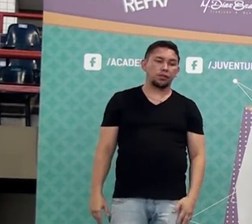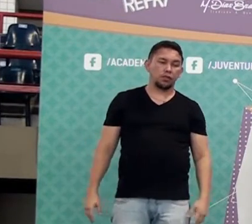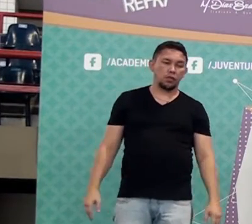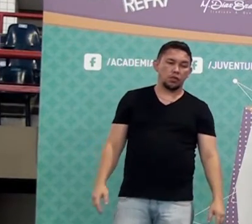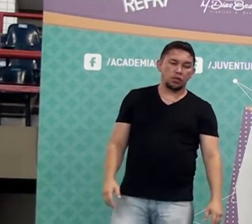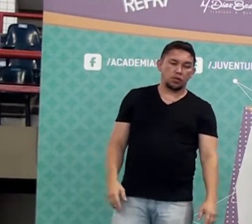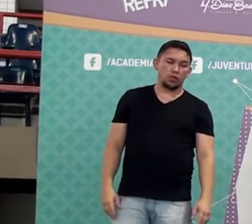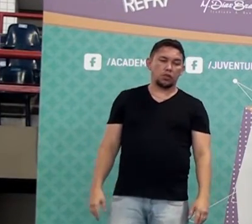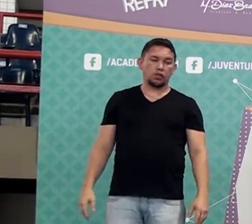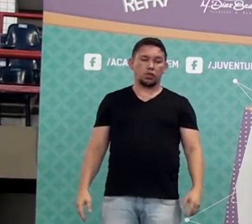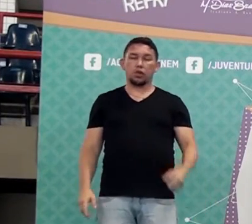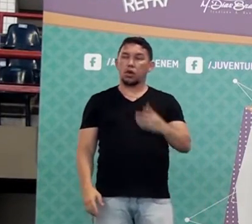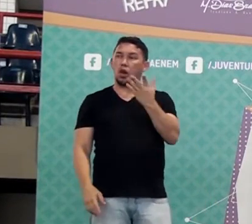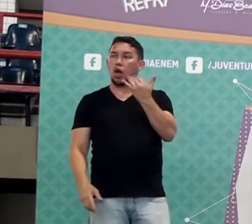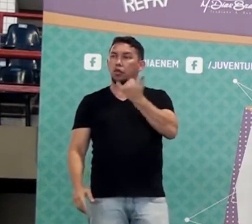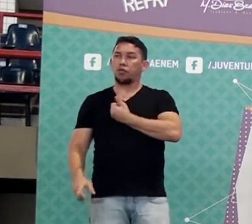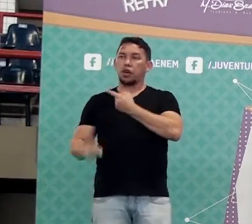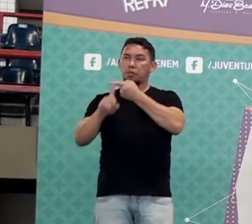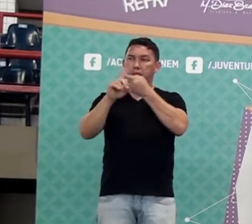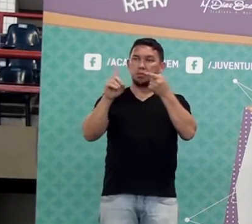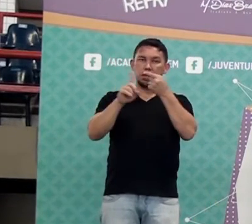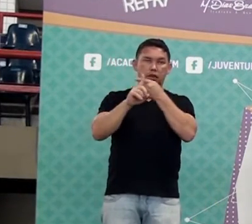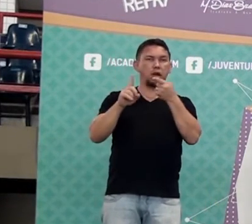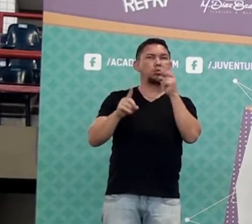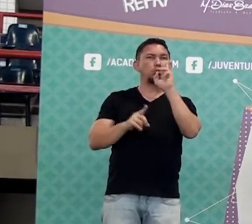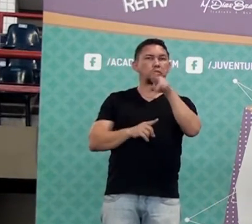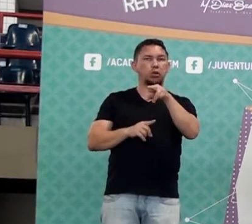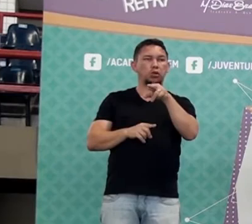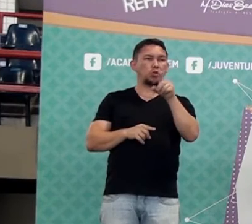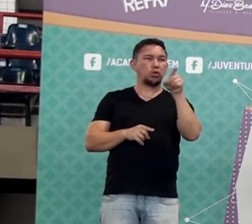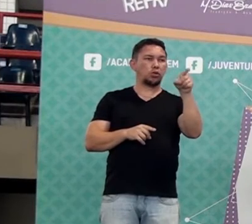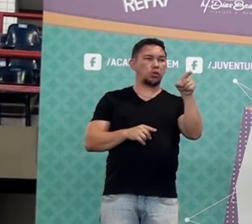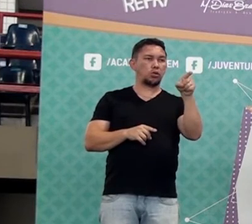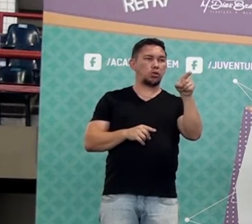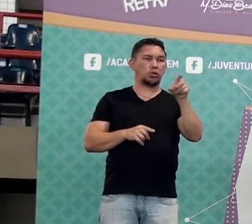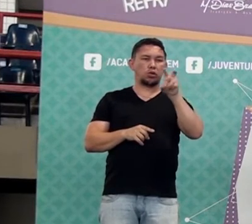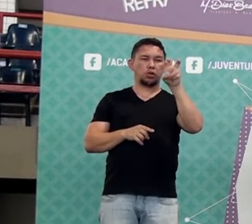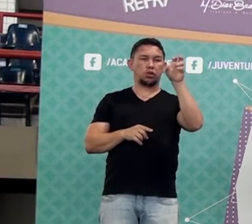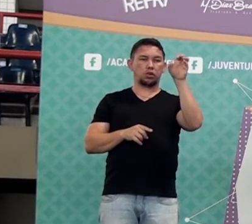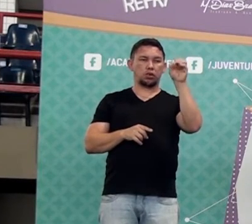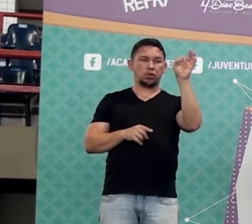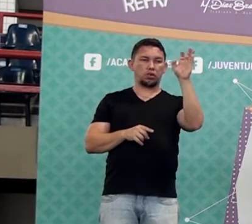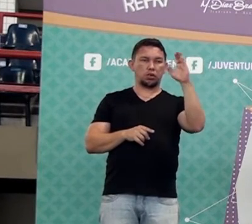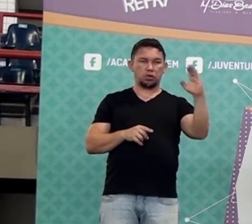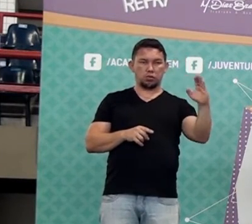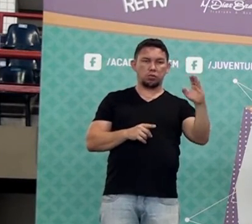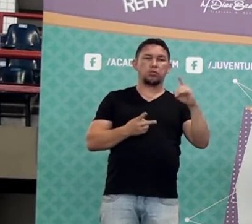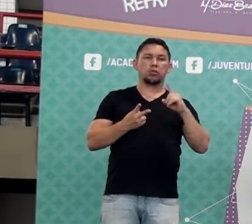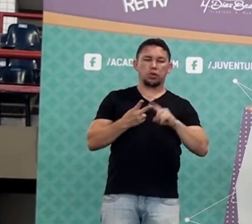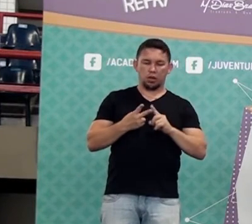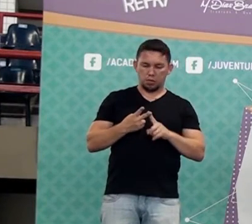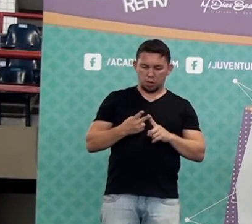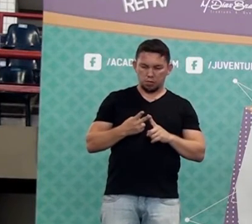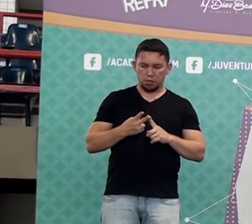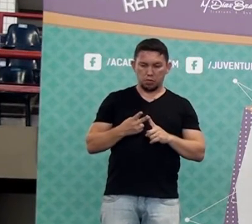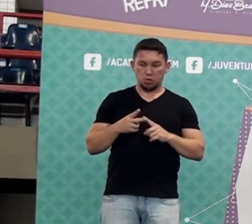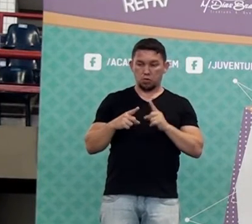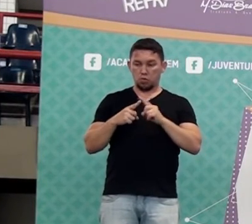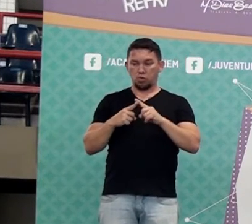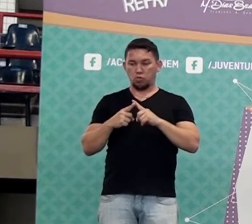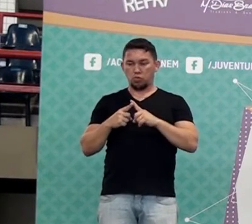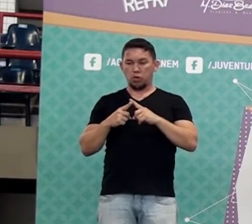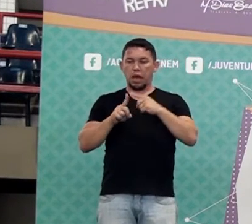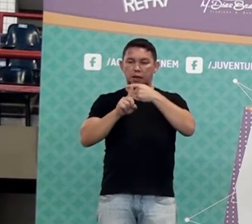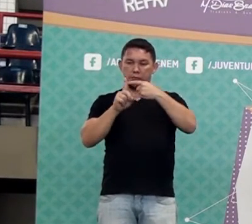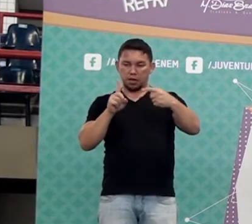uns falaram assim, metade, falaram certo. Outros falaram assim, 50%. Falaram certo também. Porque eu posso